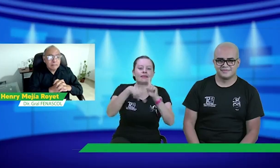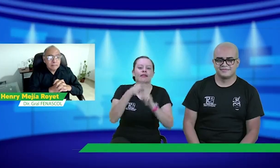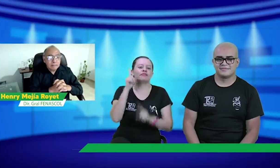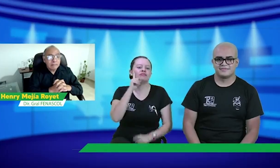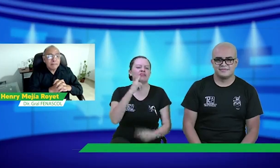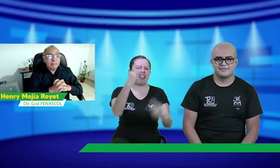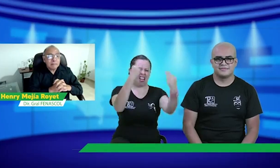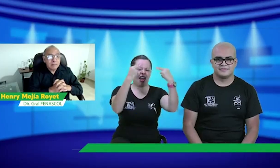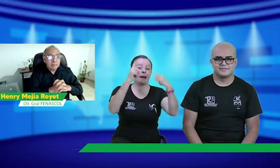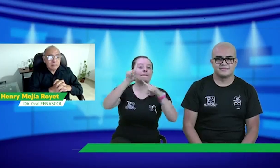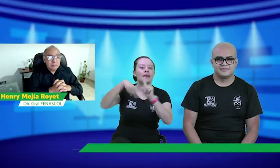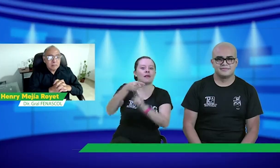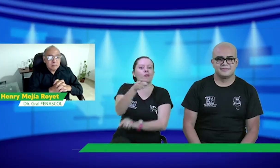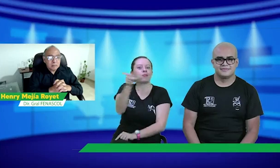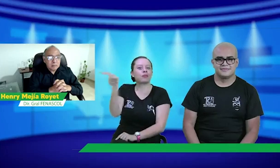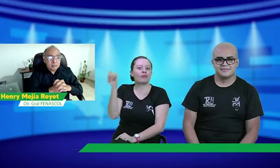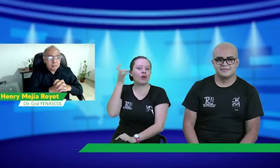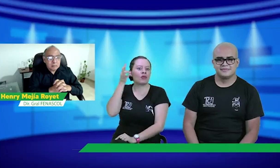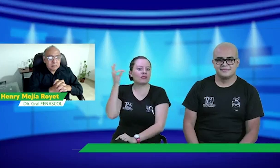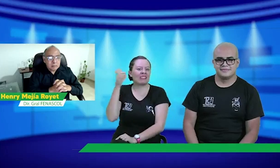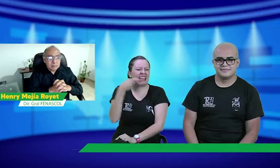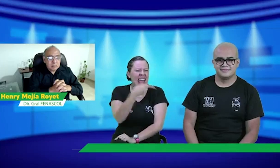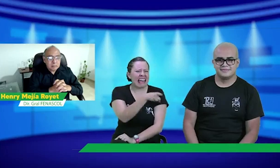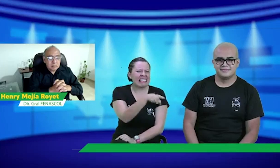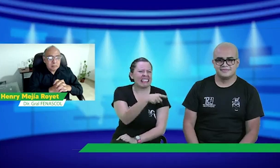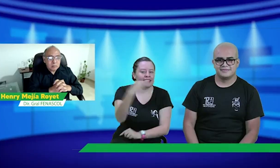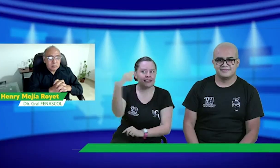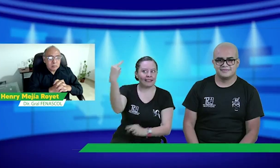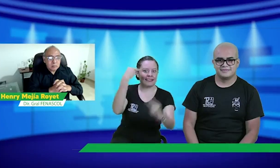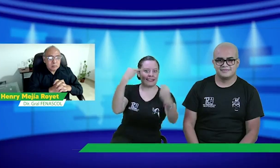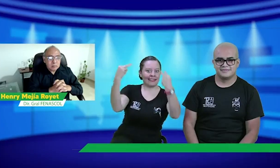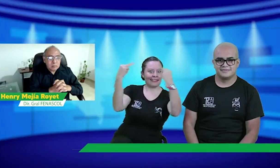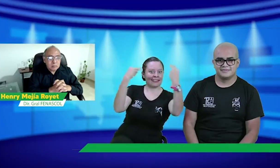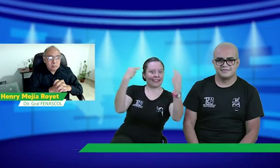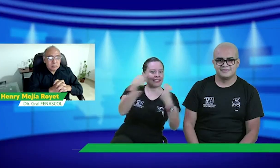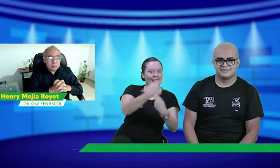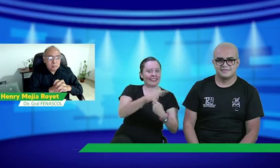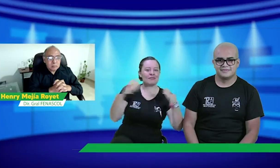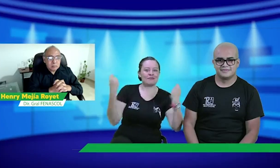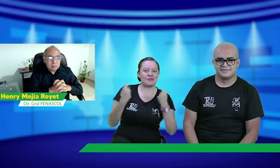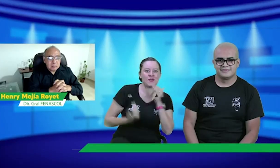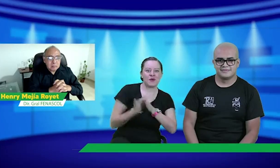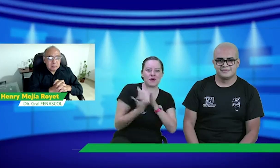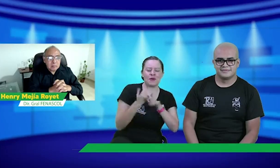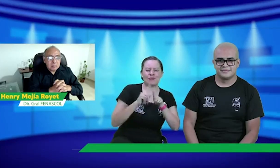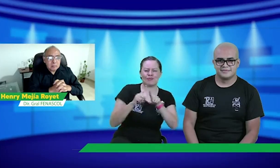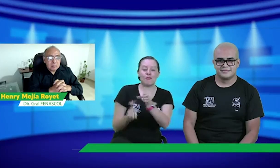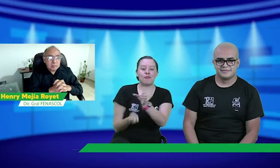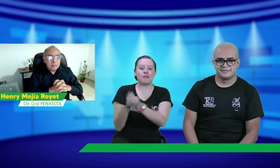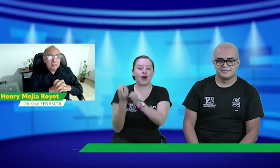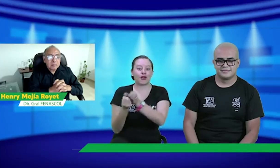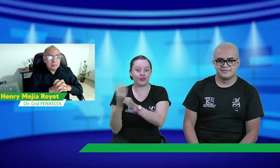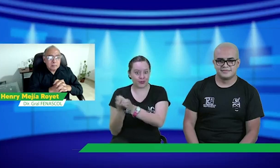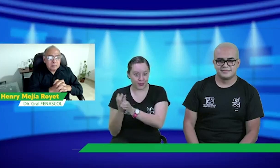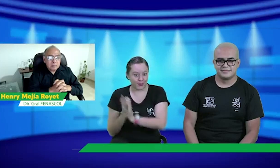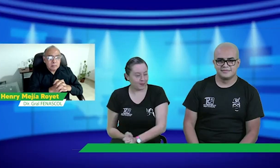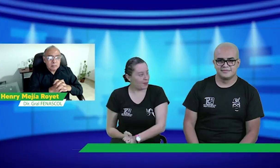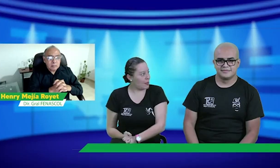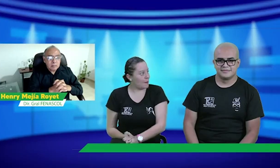muy contentos. Y las personas sordas nos conocen, pero también las personas oyentes nos están viendo, ven nuestras publicidades,